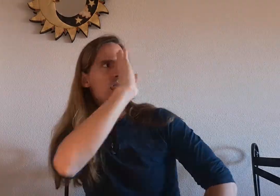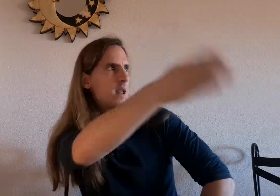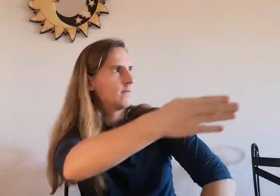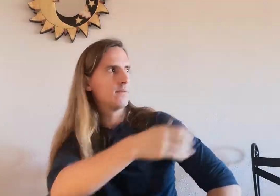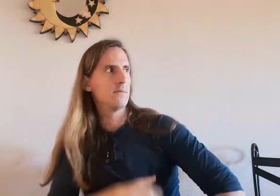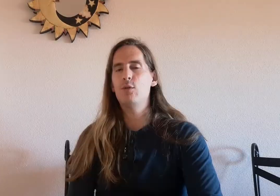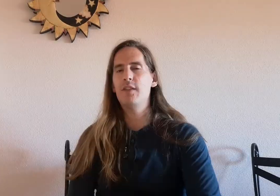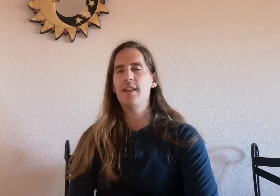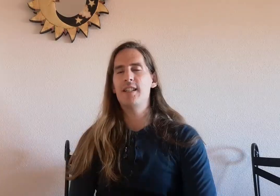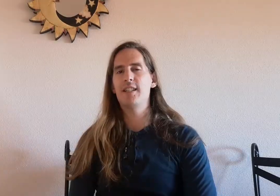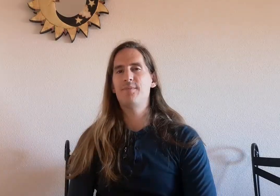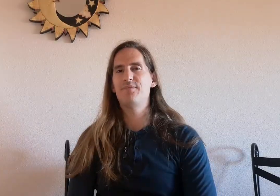segunda frase